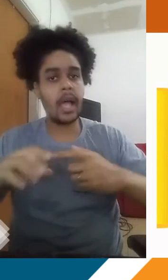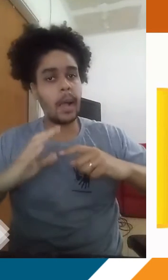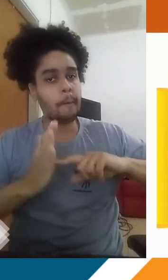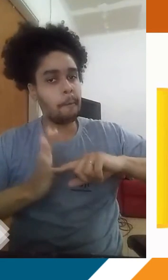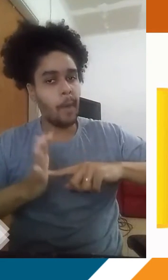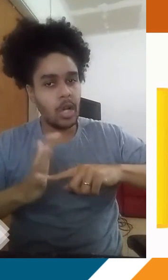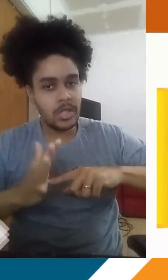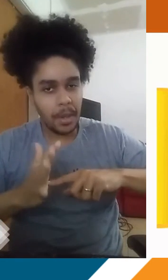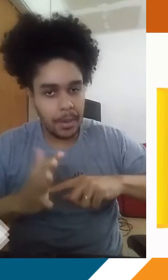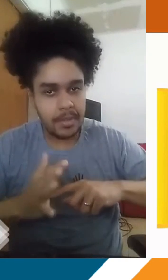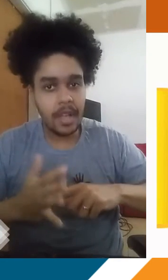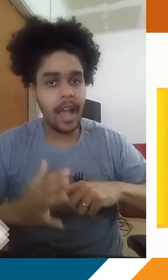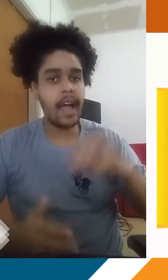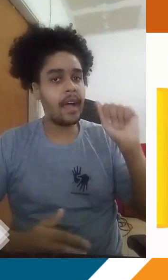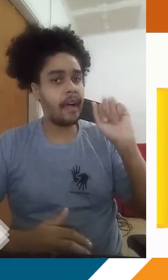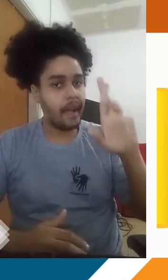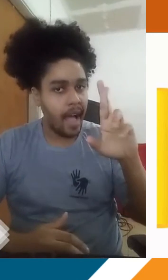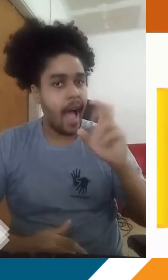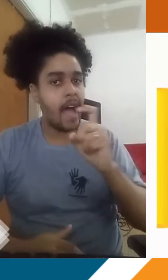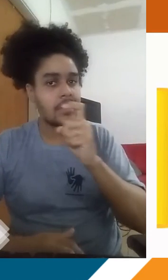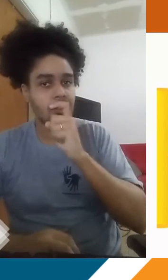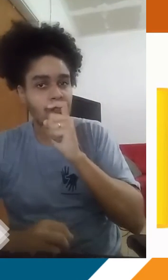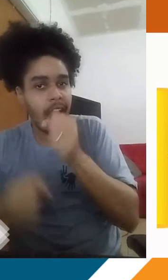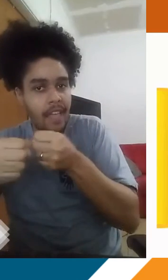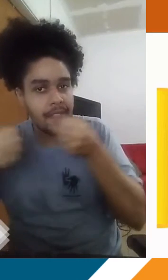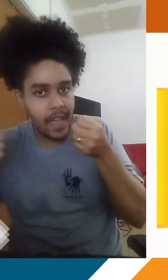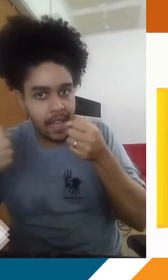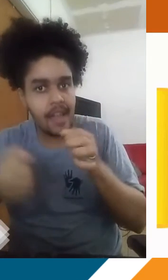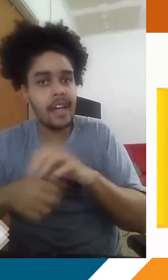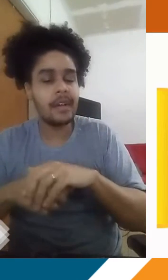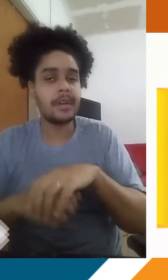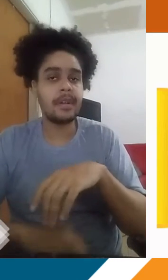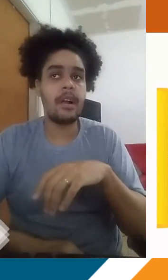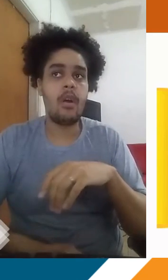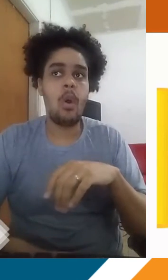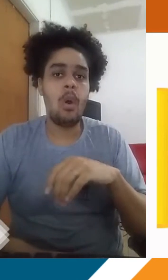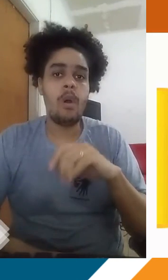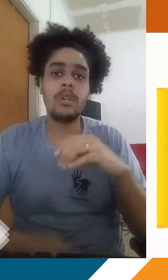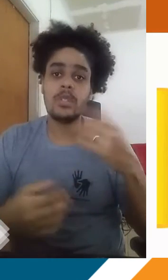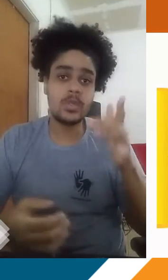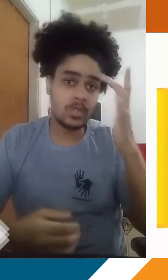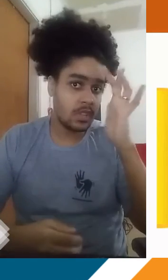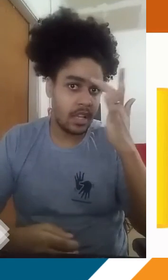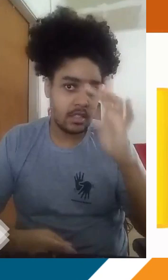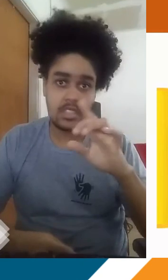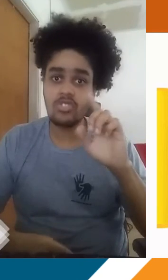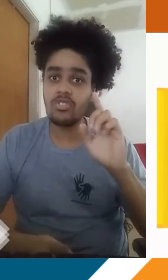motores de refrigeração em geral, como ar-condicionado, geladeira, não se vocês já ouviram falar que esses